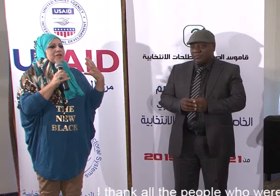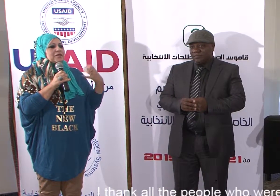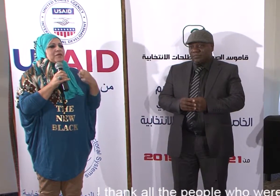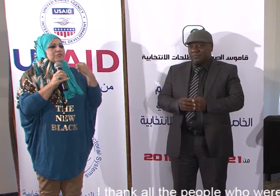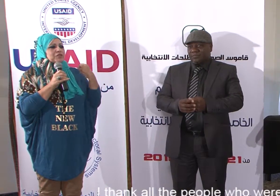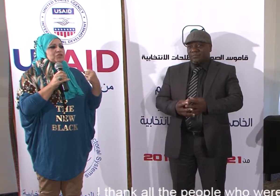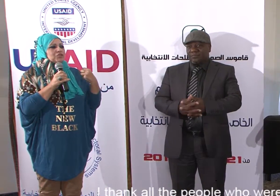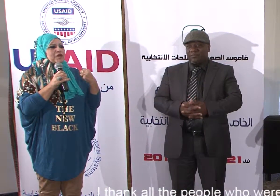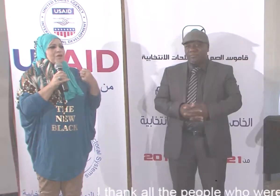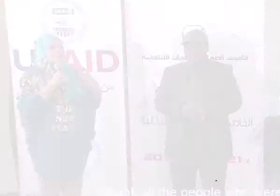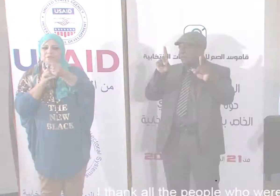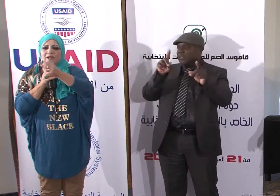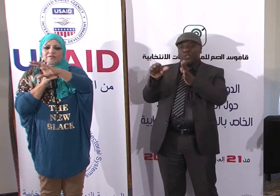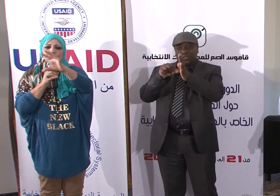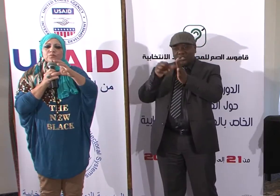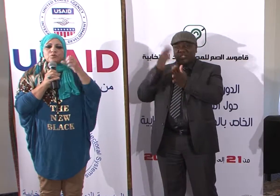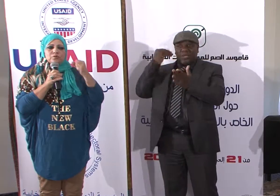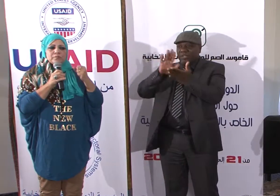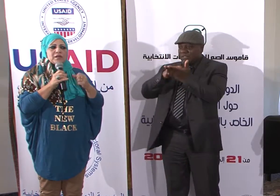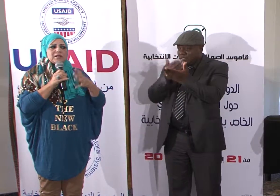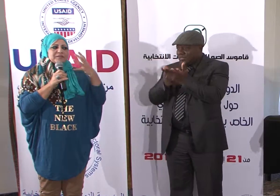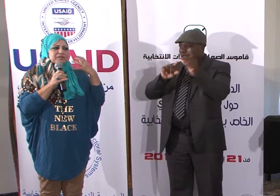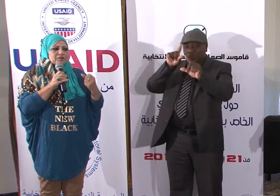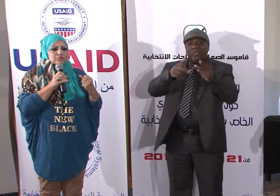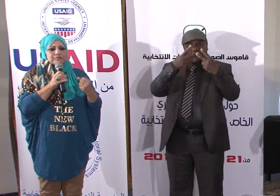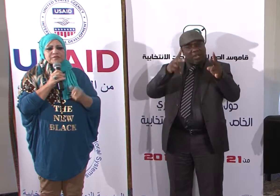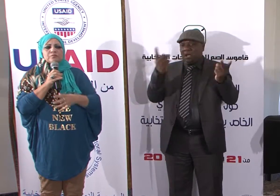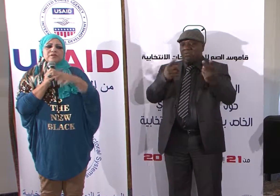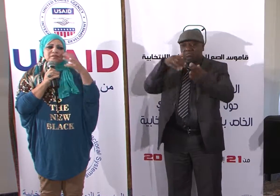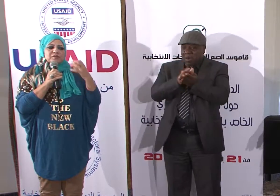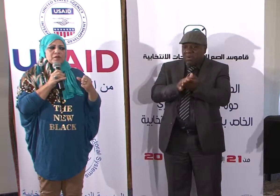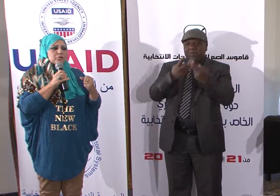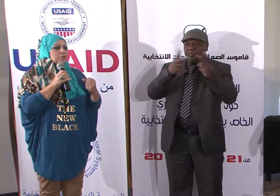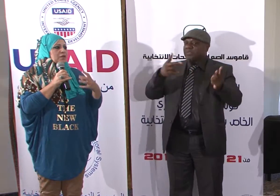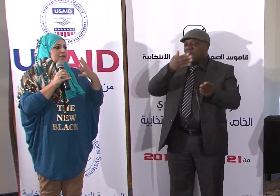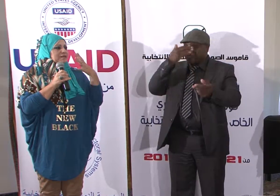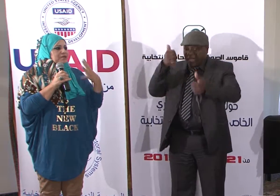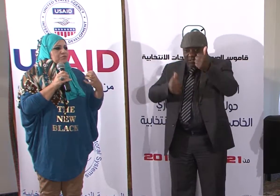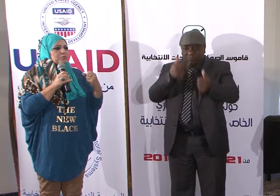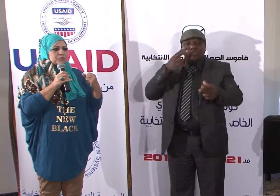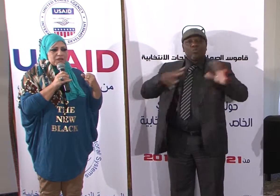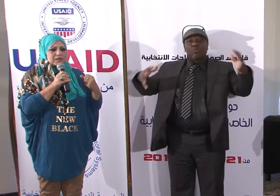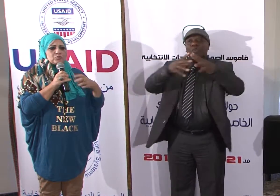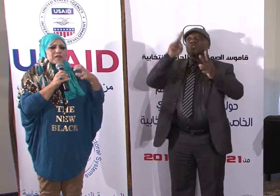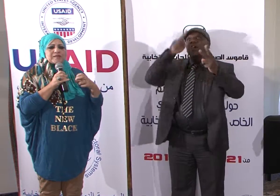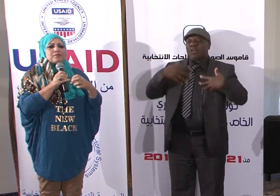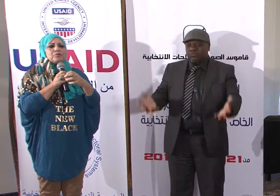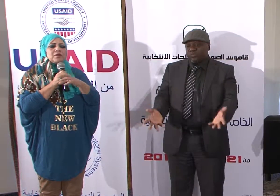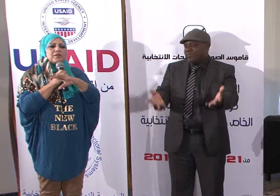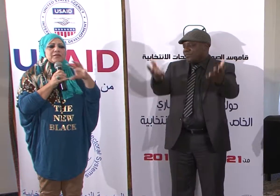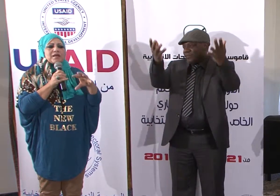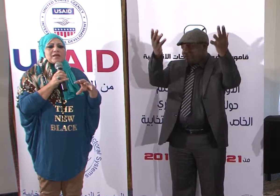ثلاثة خبار فكرة جديدة صر على السم تقولهم لازم تقفوا نفسهم لازم تطوروا لازم تدفعهم بشكل